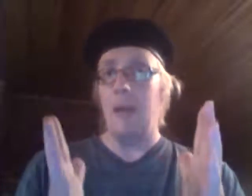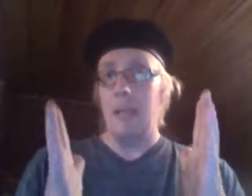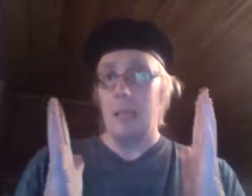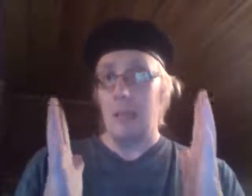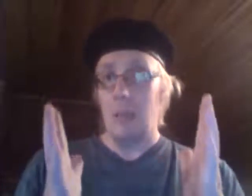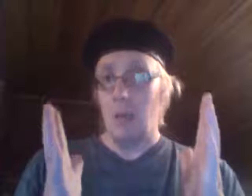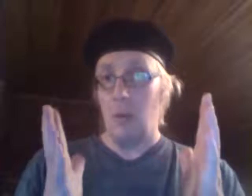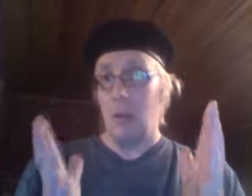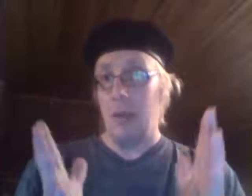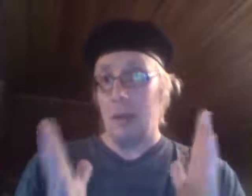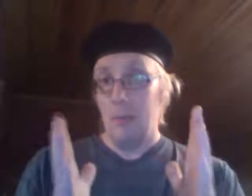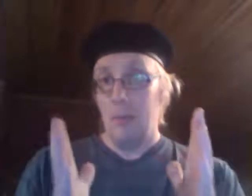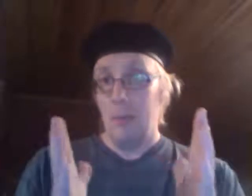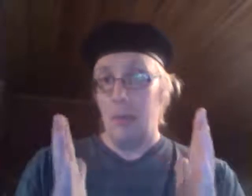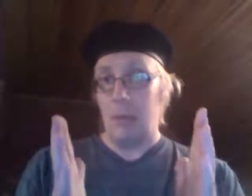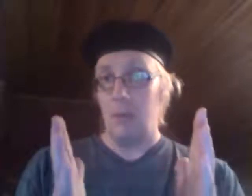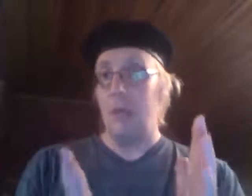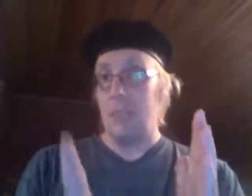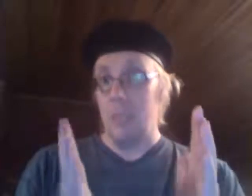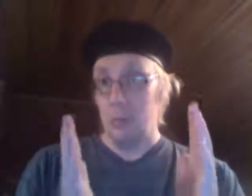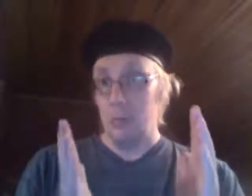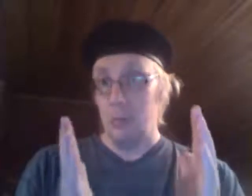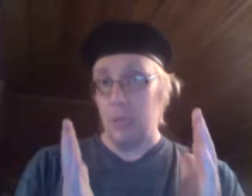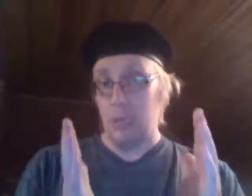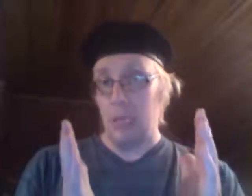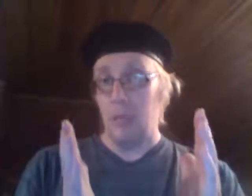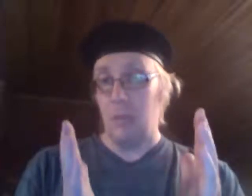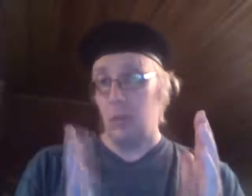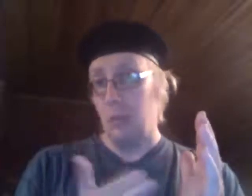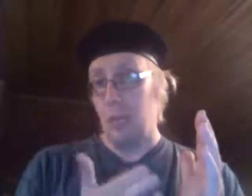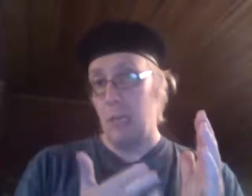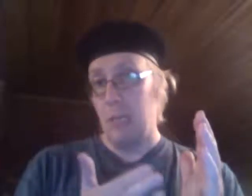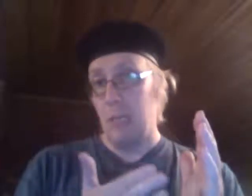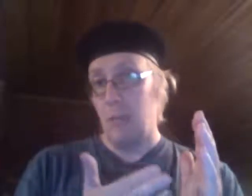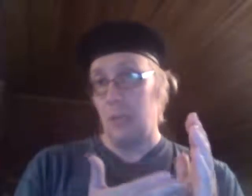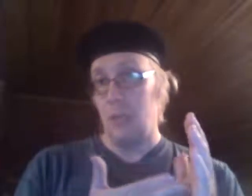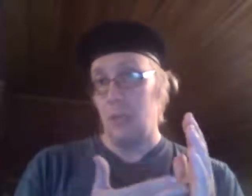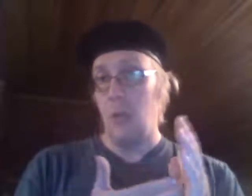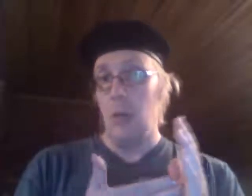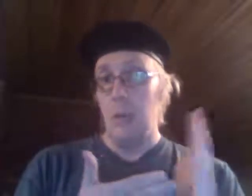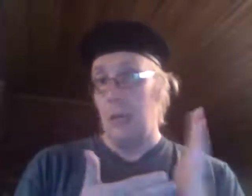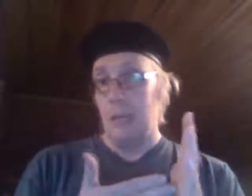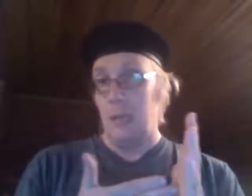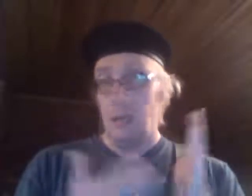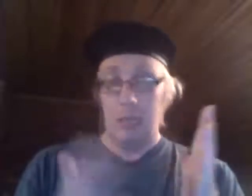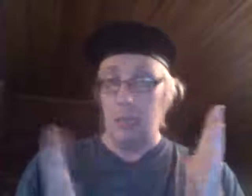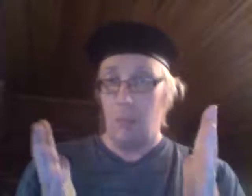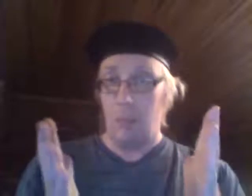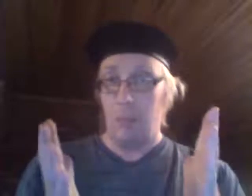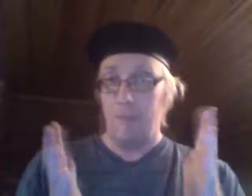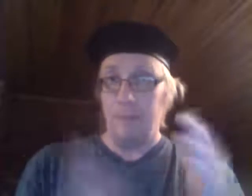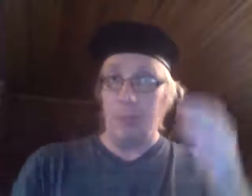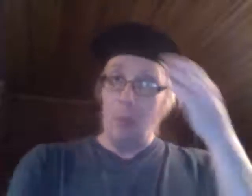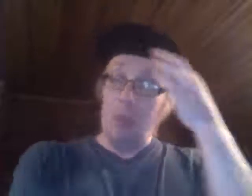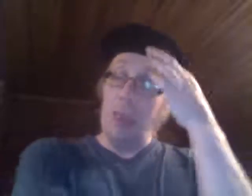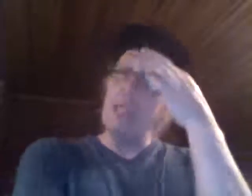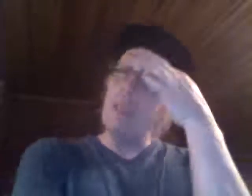ravintoköhamaan virotettua, että sitä pystyisi oikeasti käyttämään isossa määrin maatalouskäyttöön, lihakäyttöön ja niin poispäin. Mutta tämä